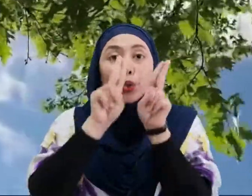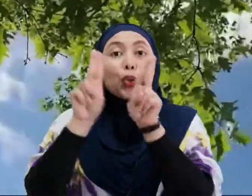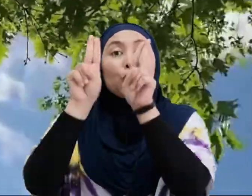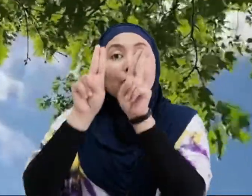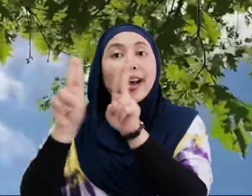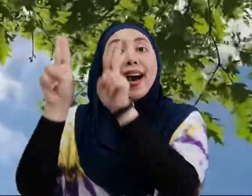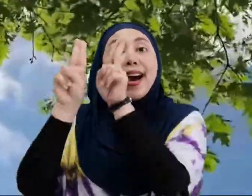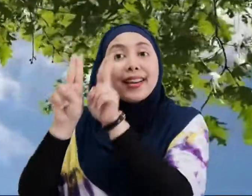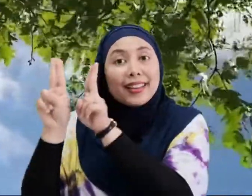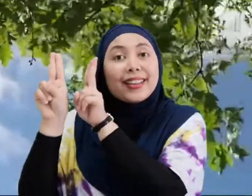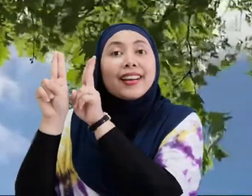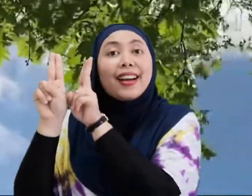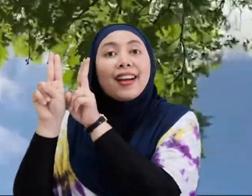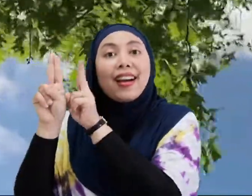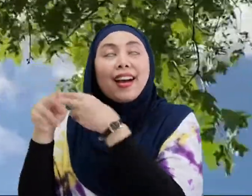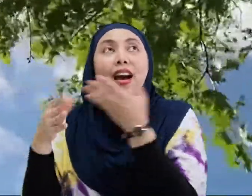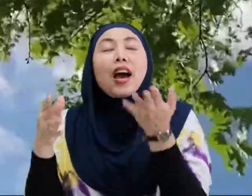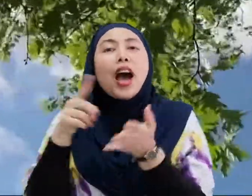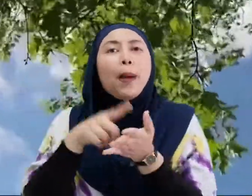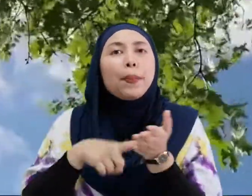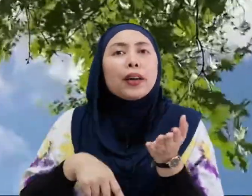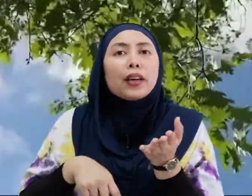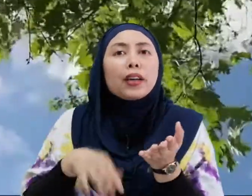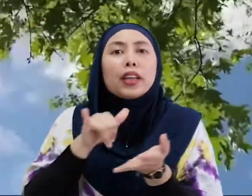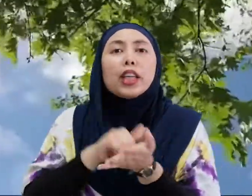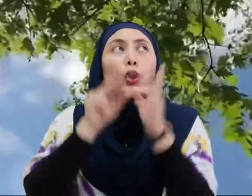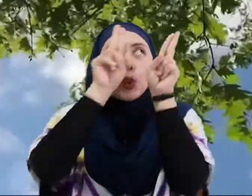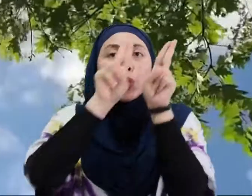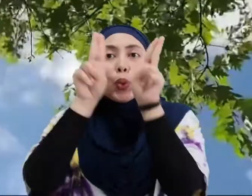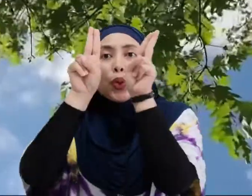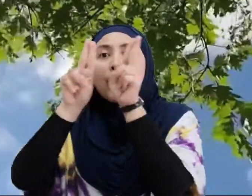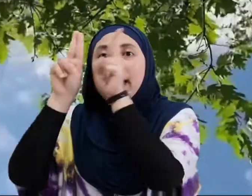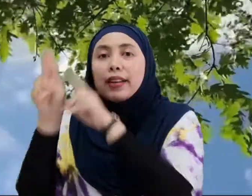Udara Apa? Itu udara